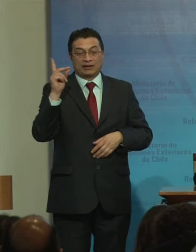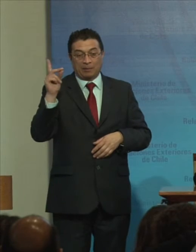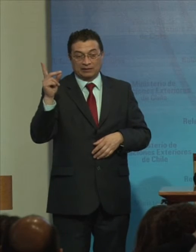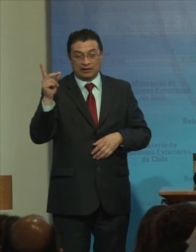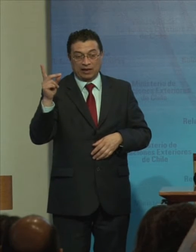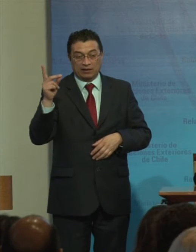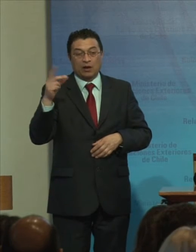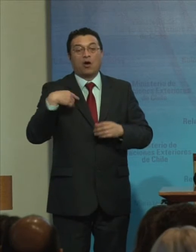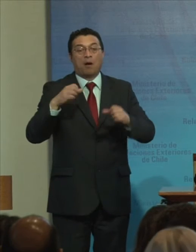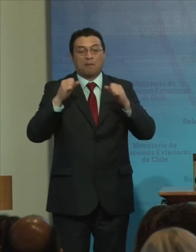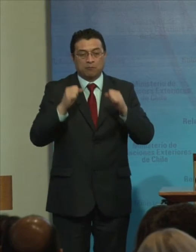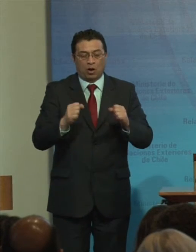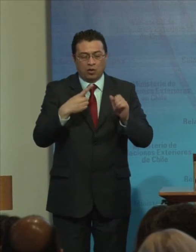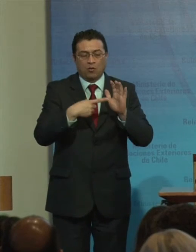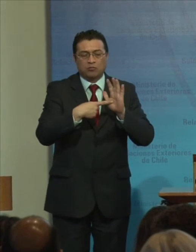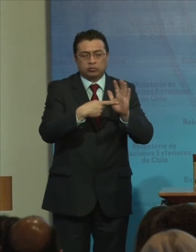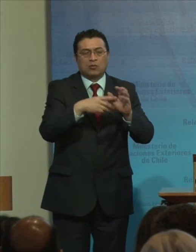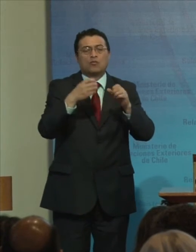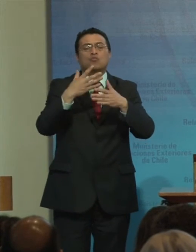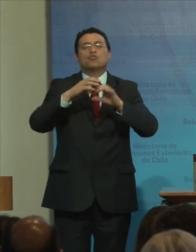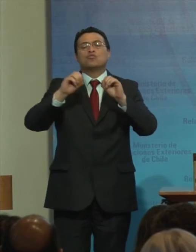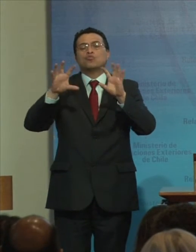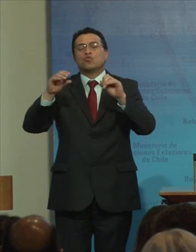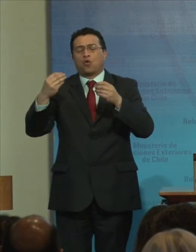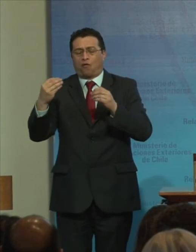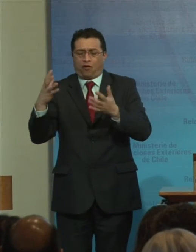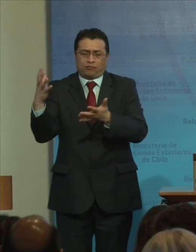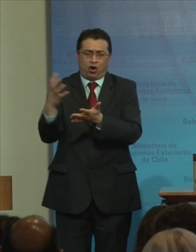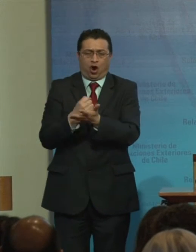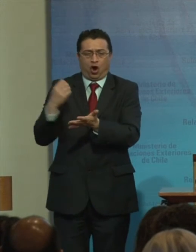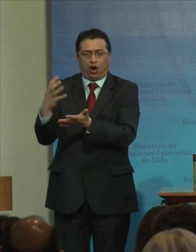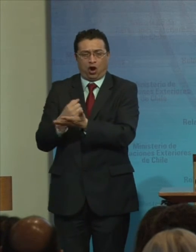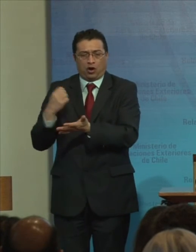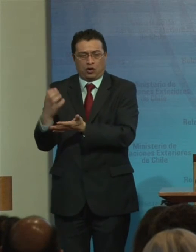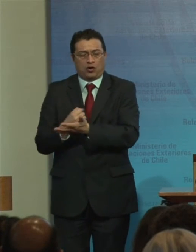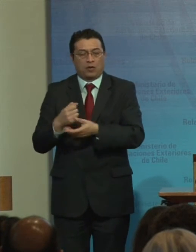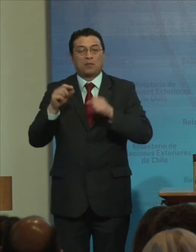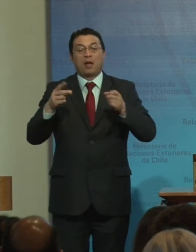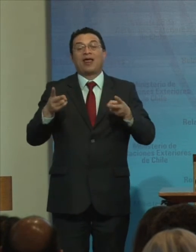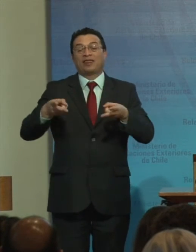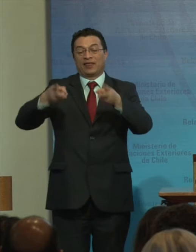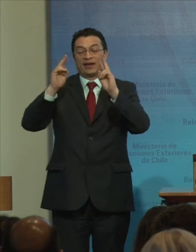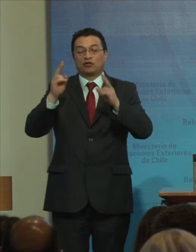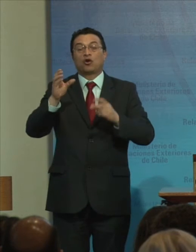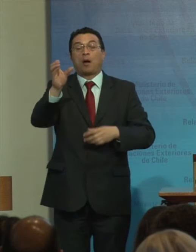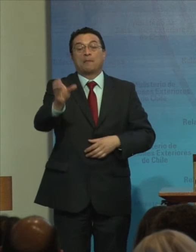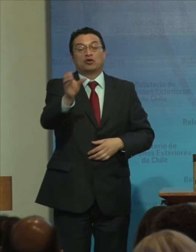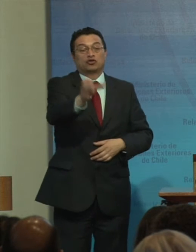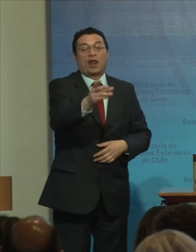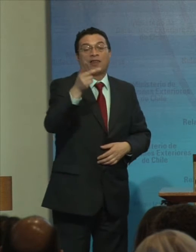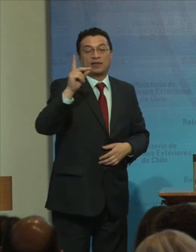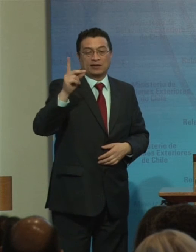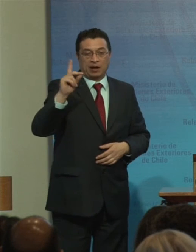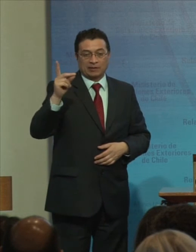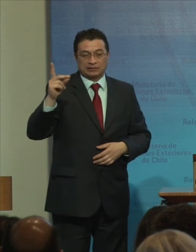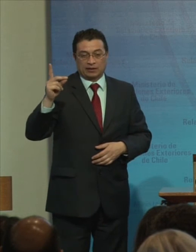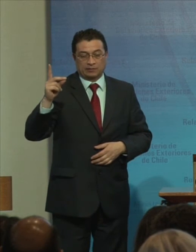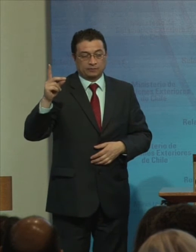Podemos exhibir Grandes logros Para los derechos De la población Con discapacidad